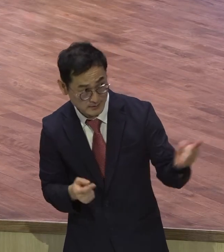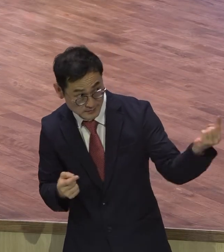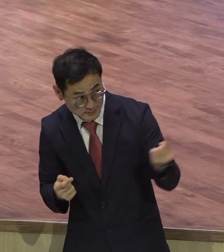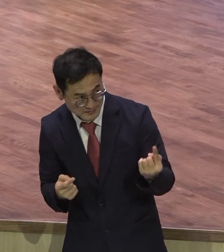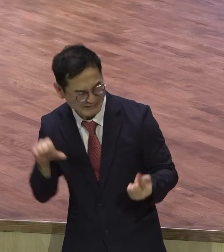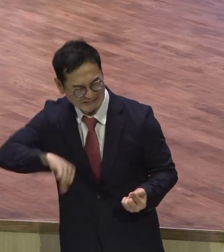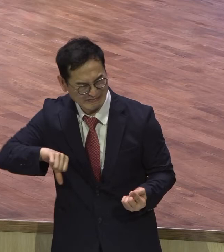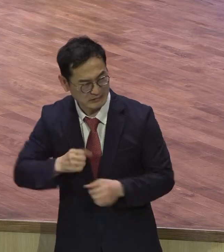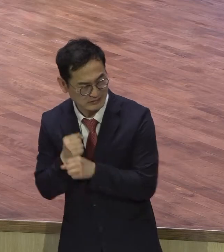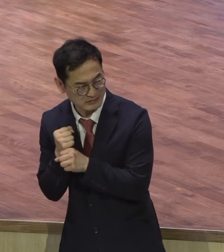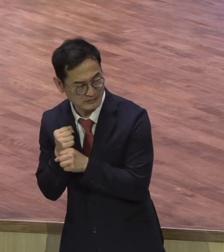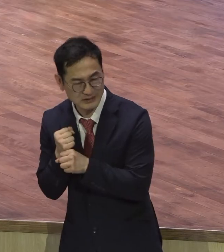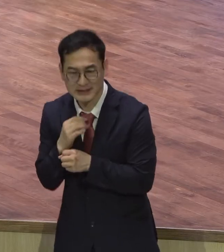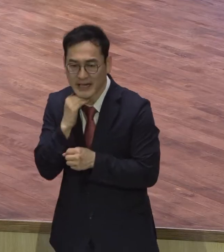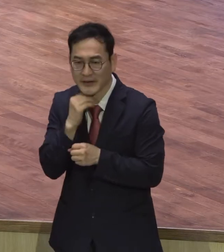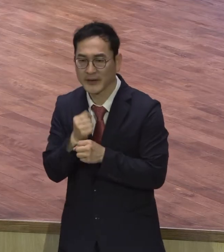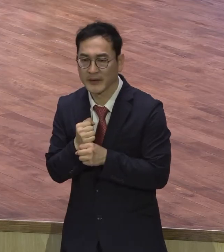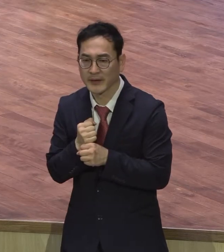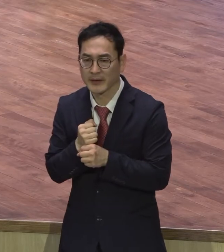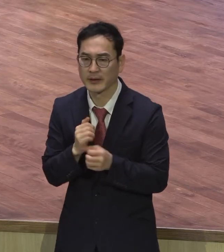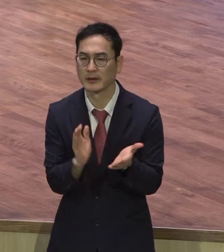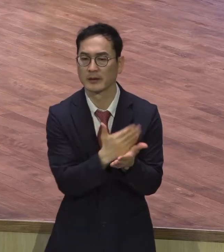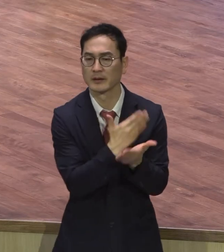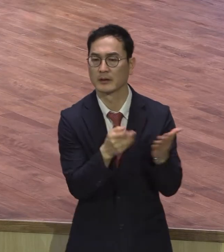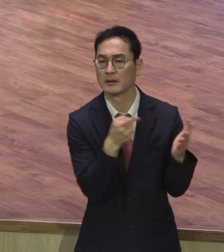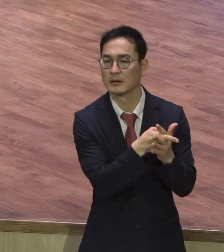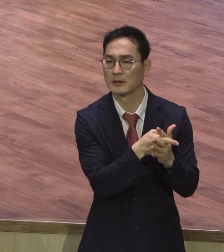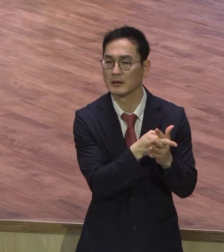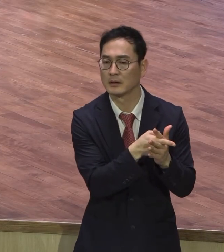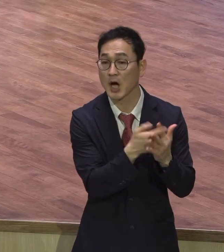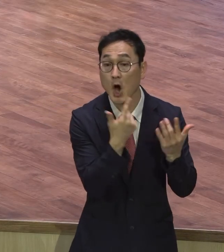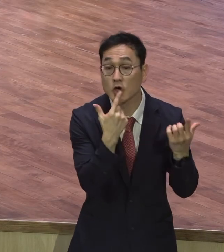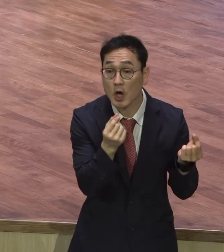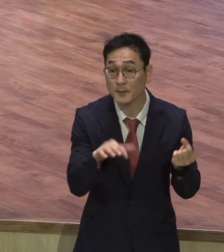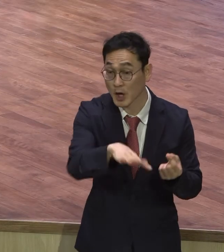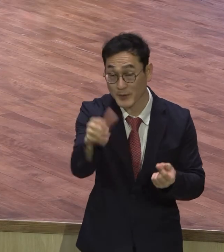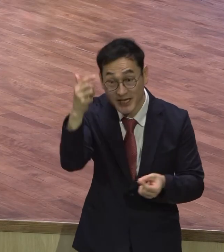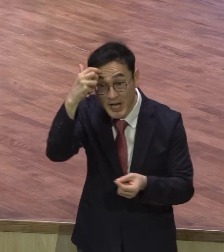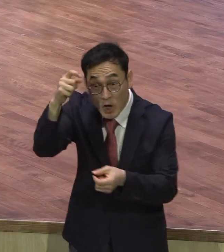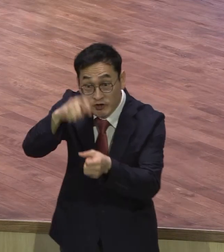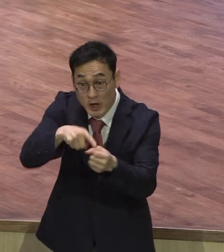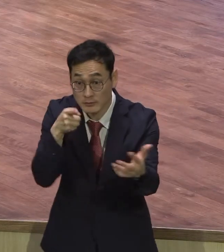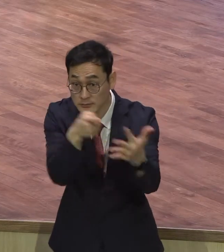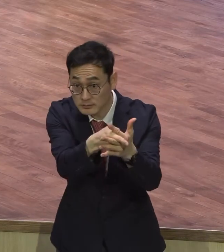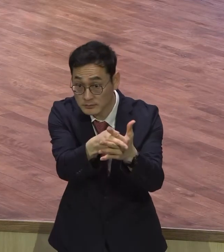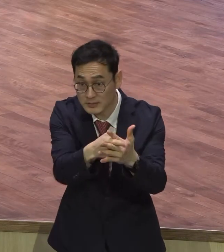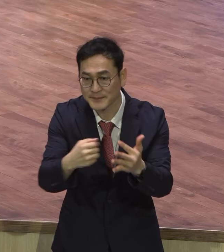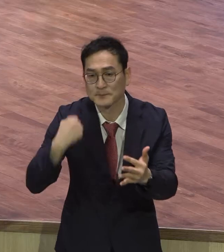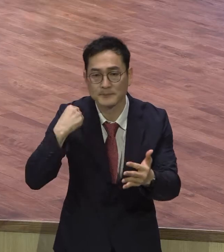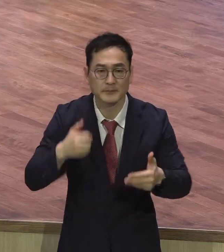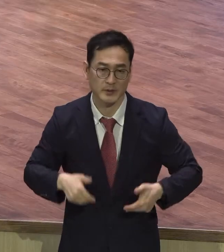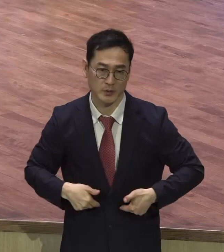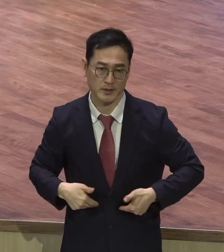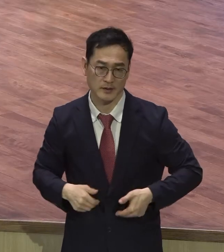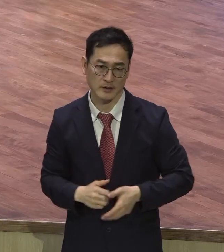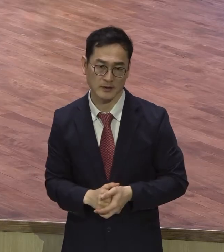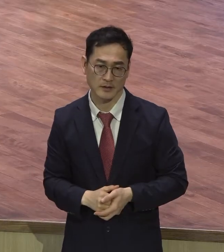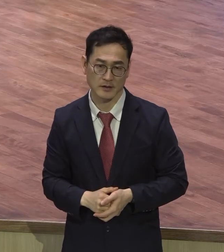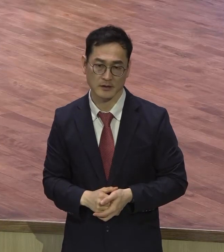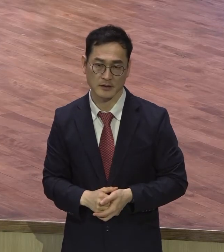영적이 삶에도 마찬가지 여러분이 성구안이 있어야 돼요 영적 성구안 이 신앙생활을 하면서 이 영적